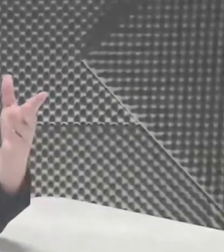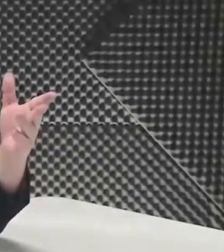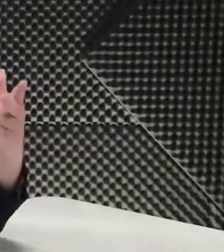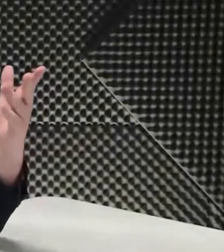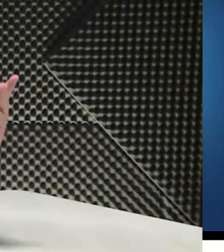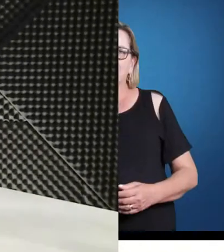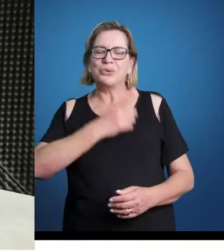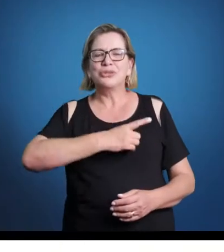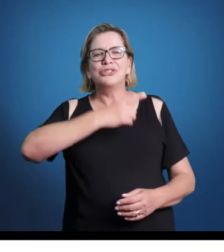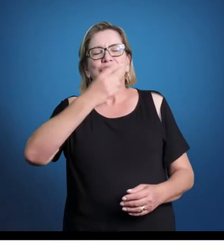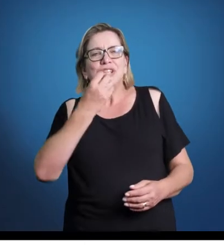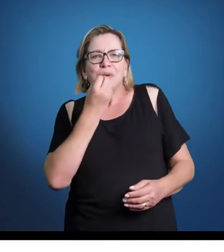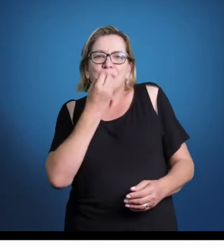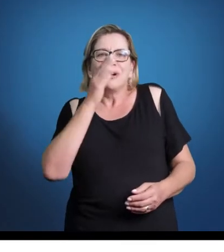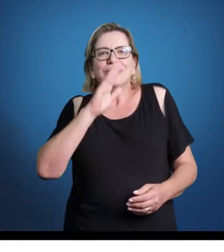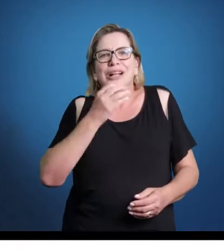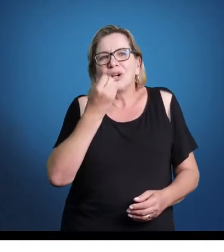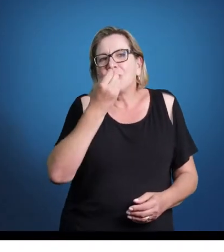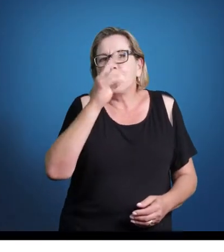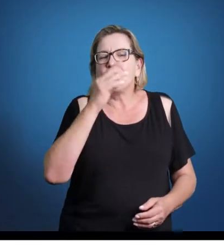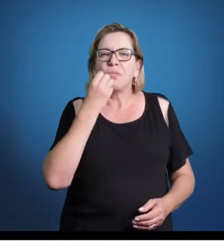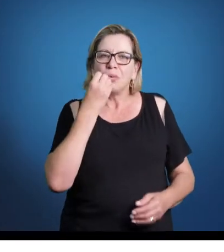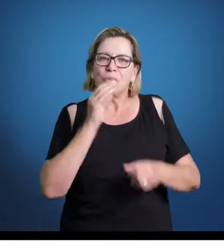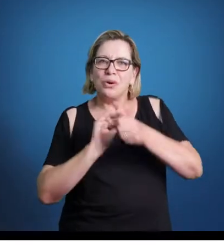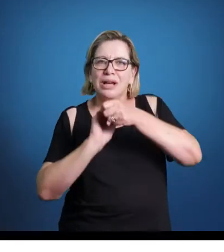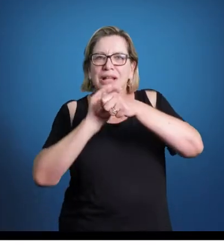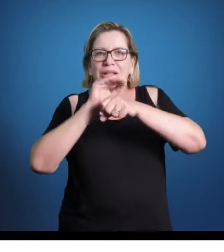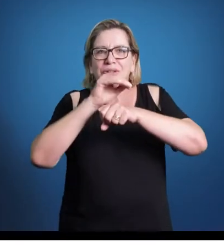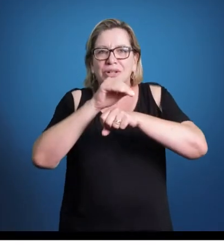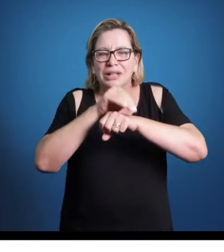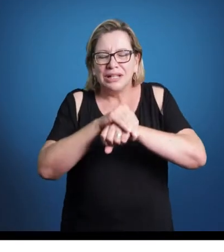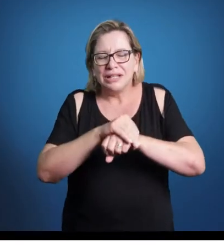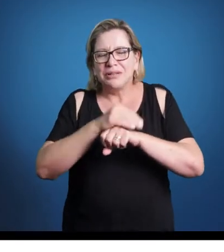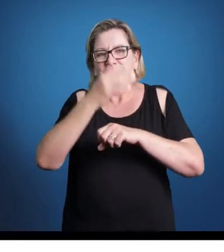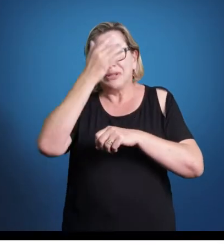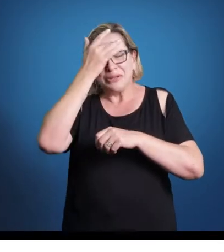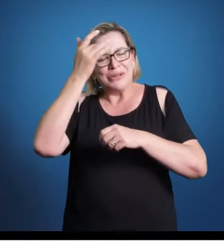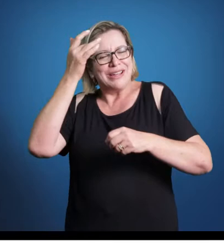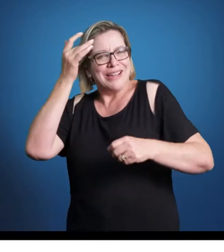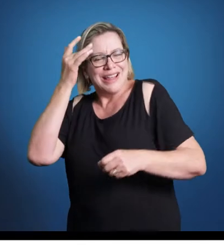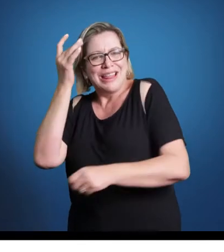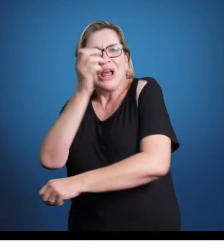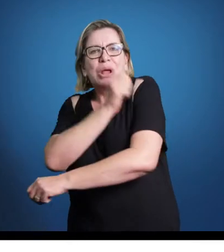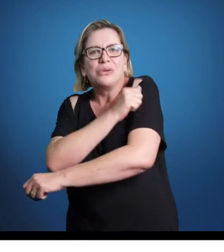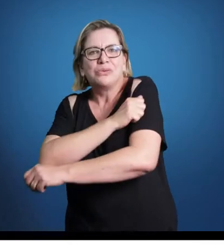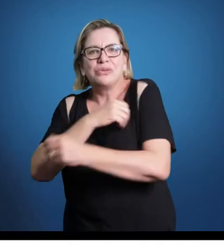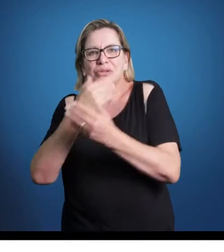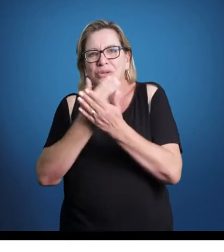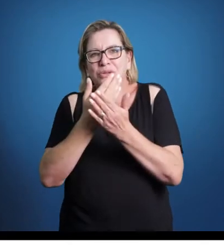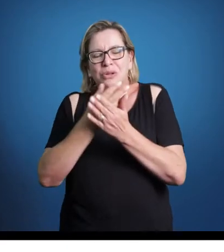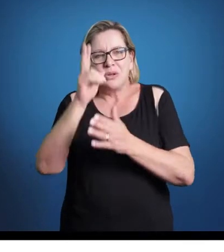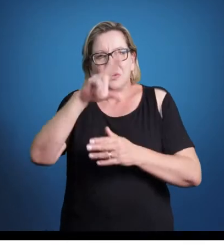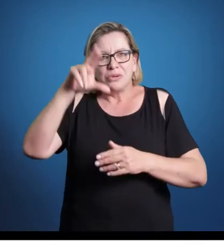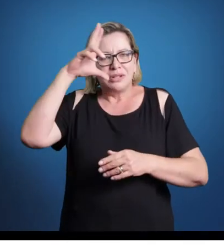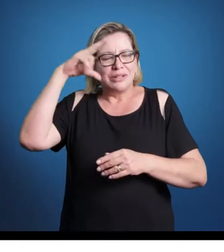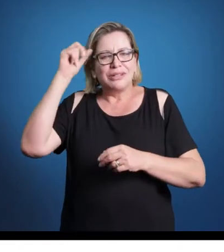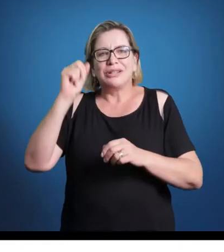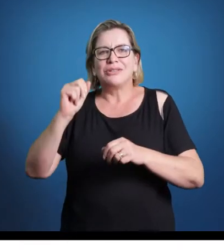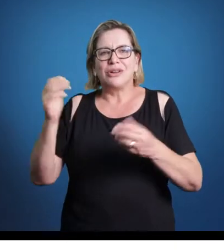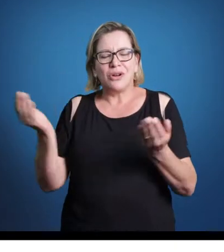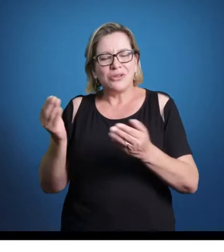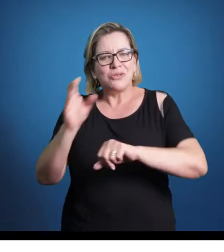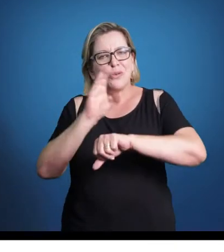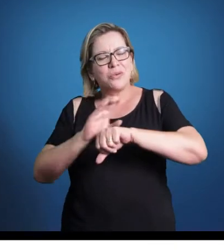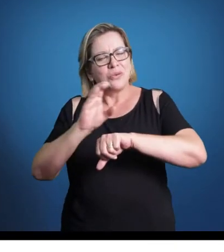Bom dia, boa tarde, boa noite, estudante aqui da UAB Unicentro, do nosso curso de História das Artes II. É com muito